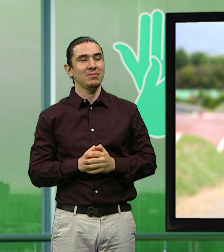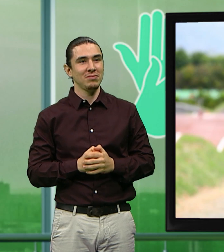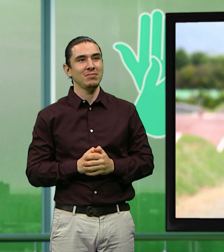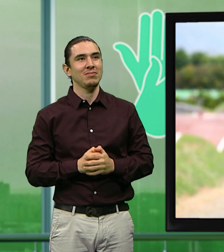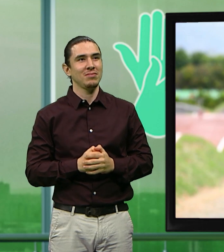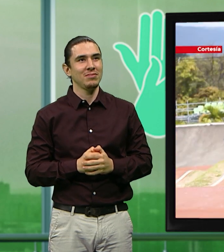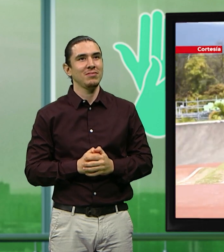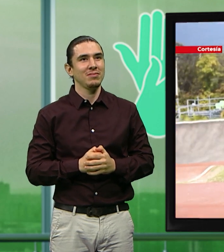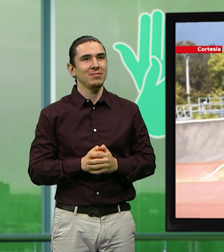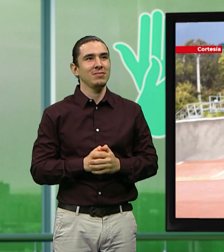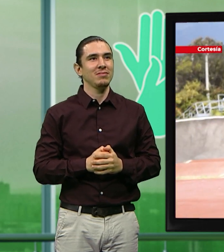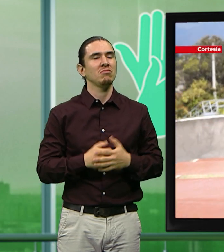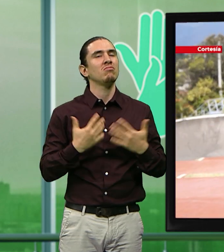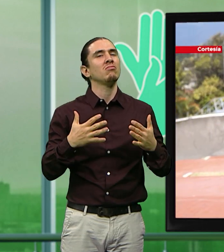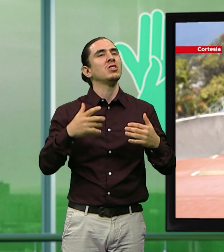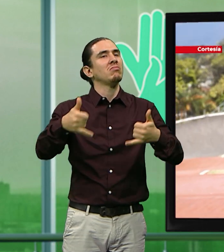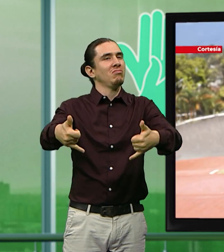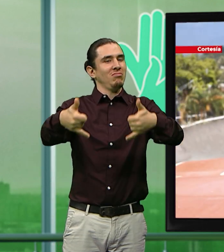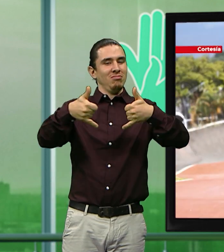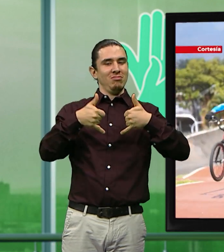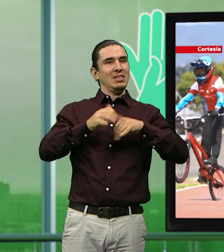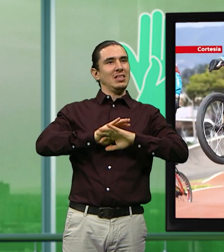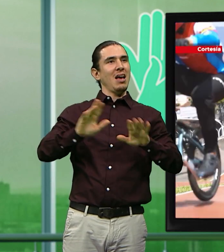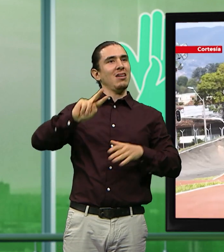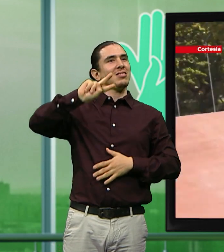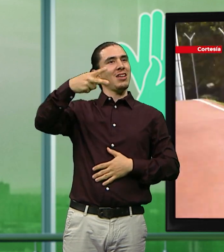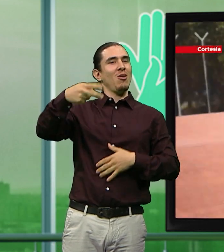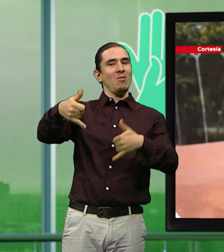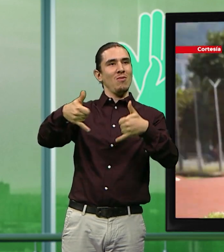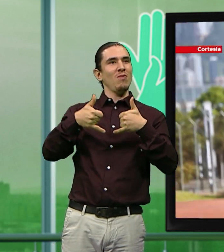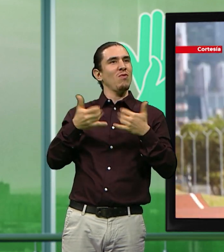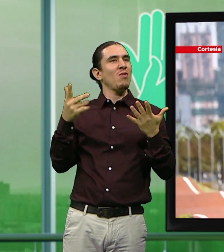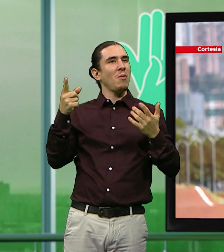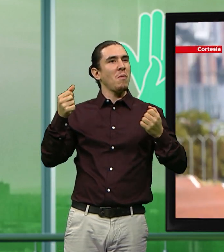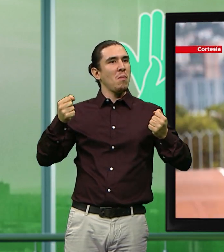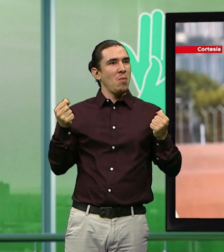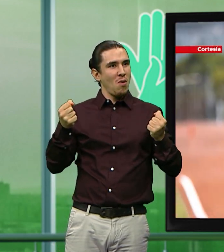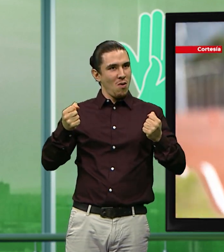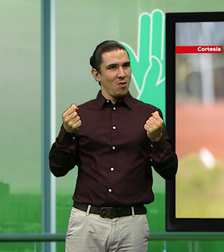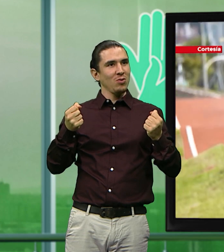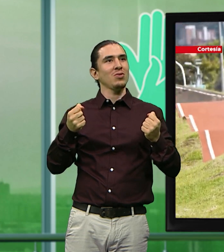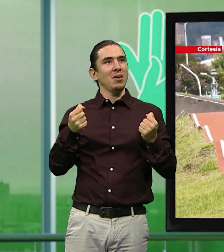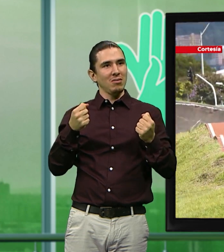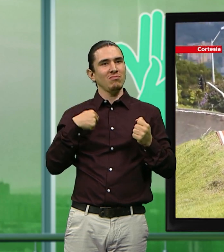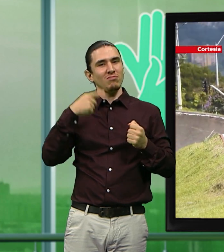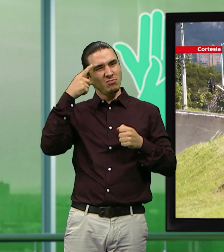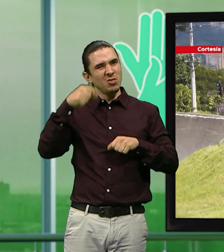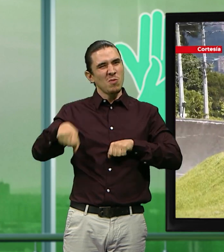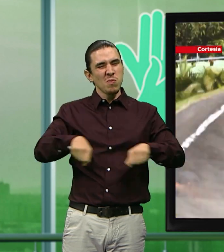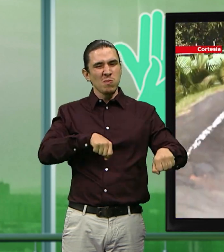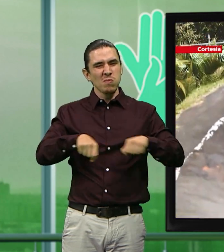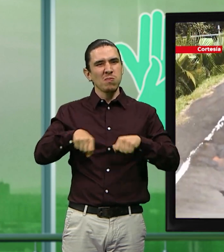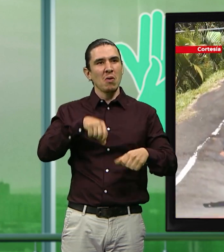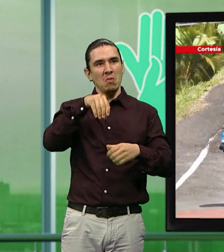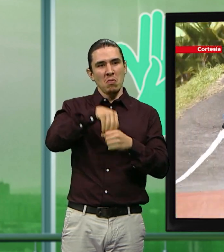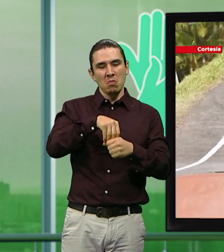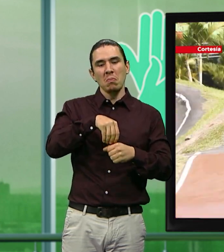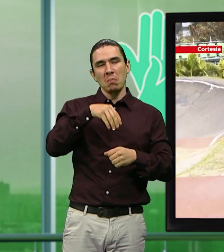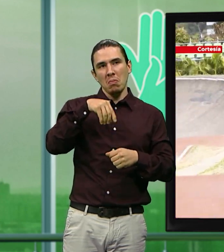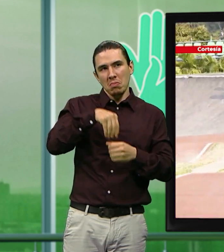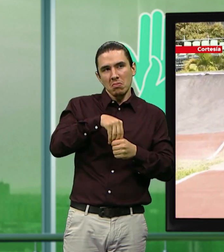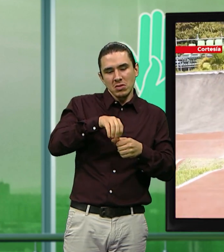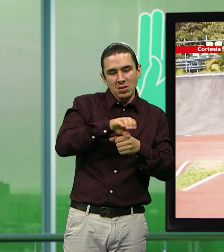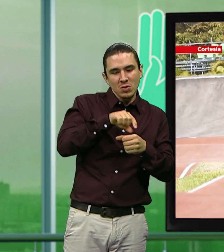panamericano, quedé segundo en una Copa Mundial que se realizó en Bogotá. Han formado dentro y fuera de la pista alrededor